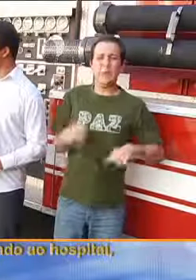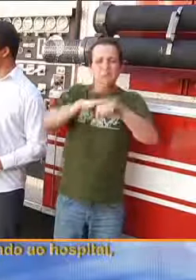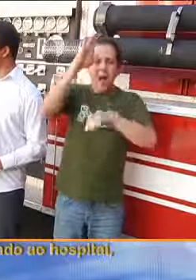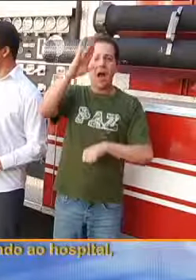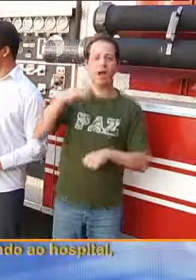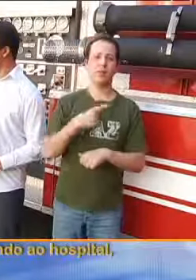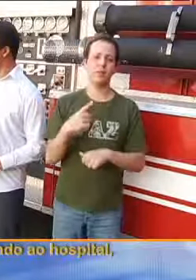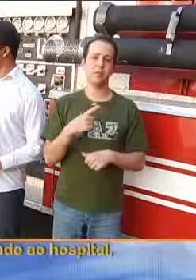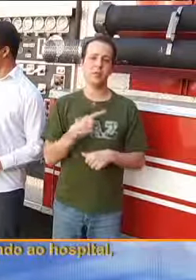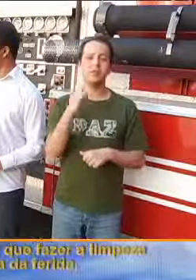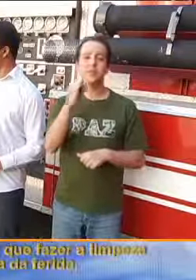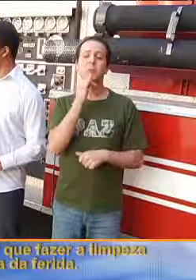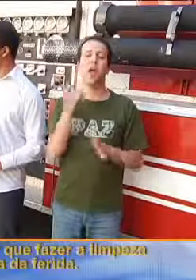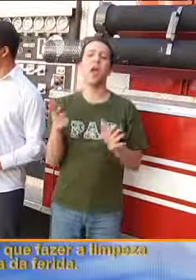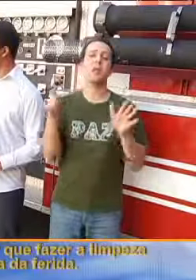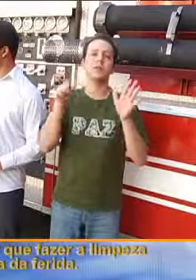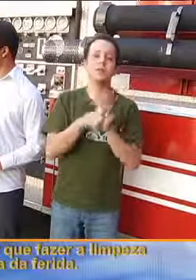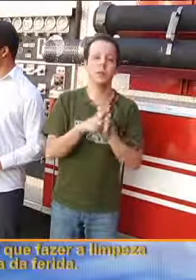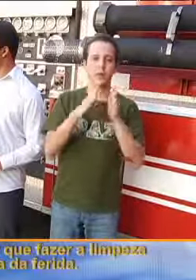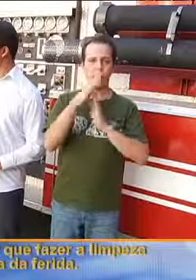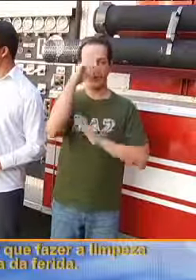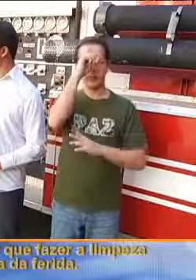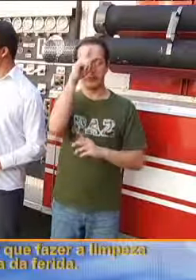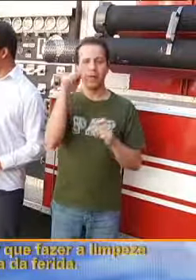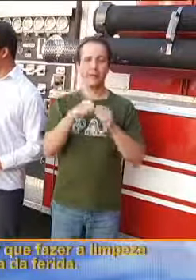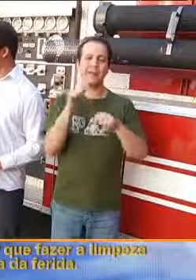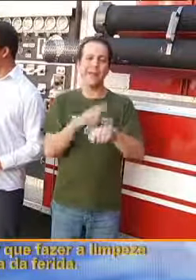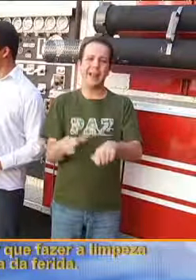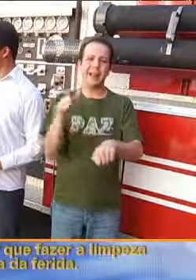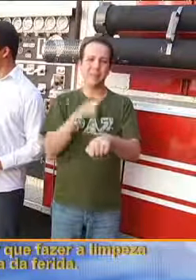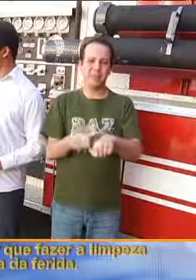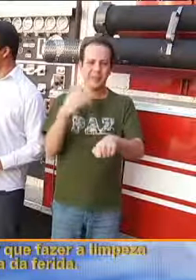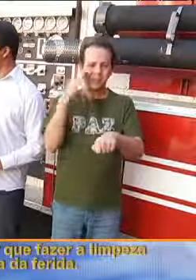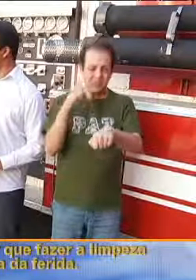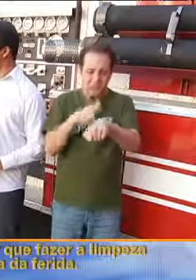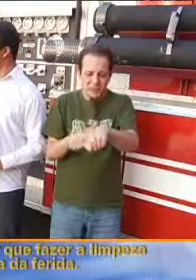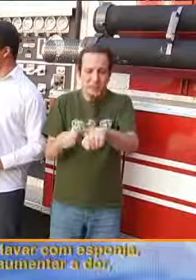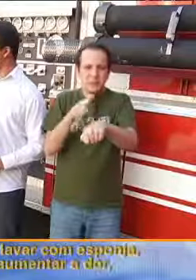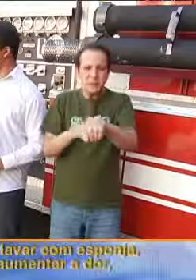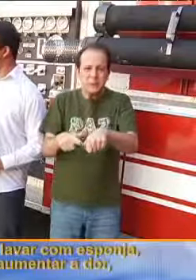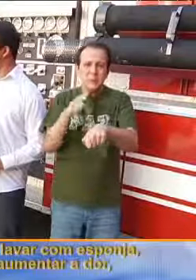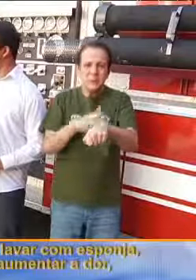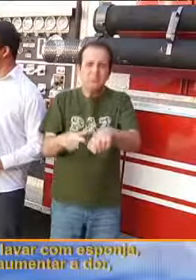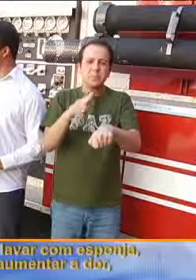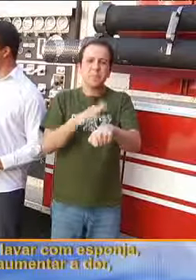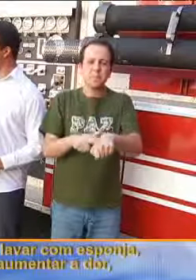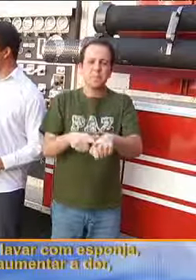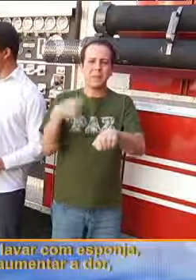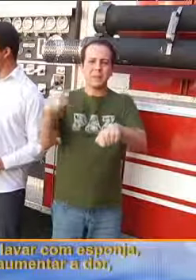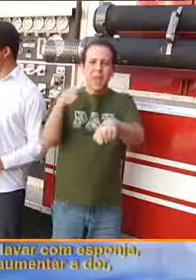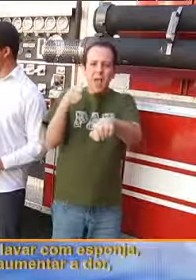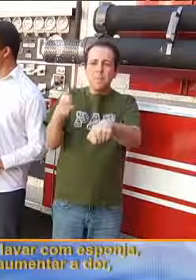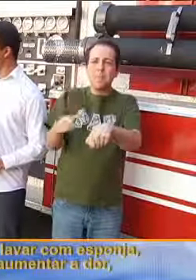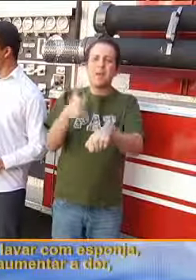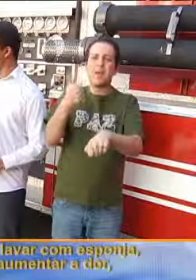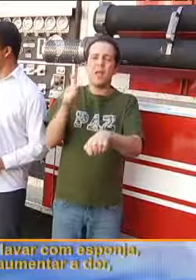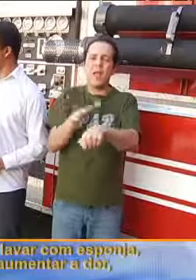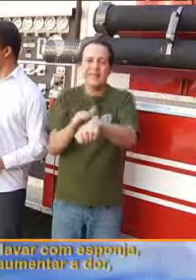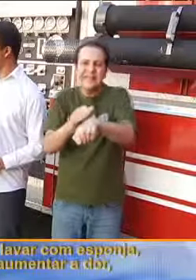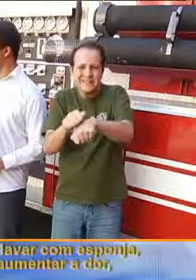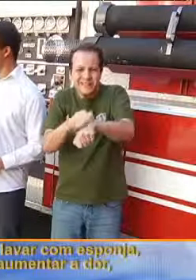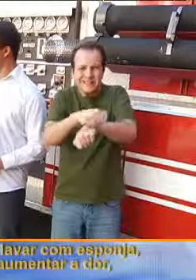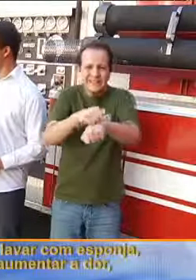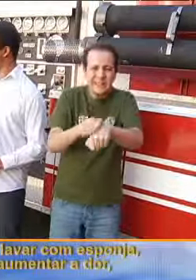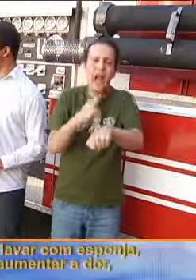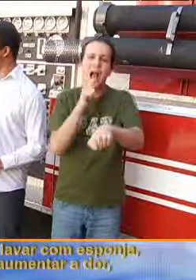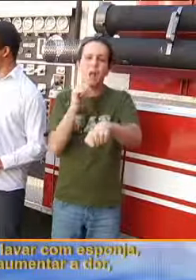criança. Porque chegando no hospital, os médicos vão ter que fazer a limpeza, a sepsia da ferida. Então vão ter que lavar com esponja,